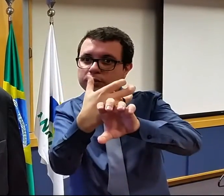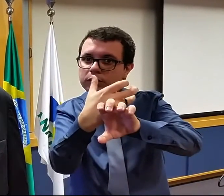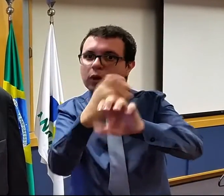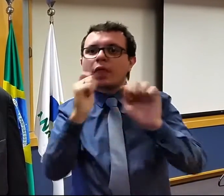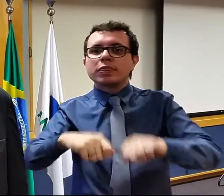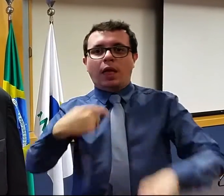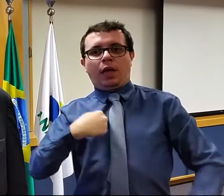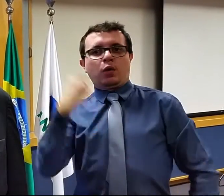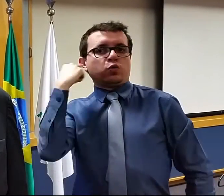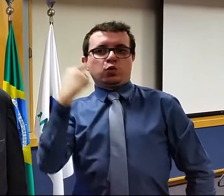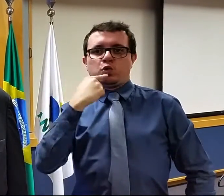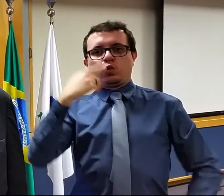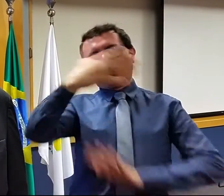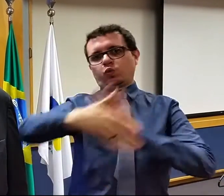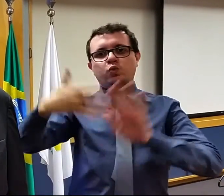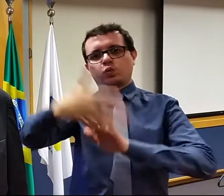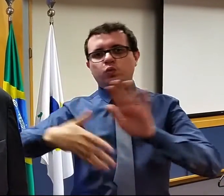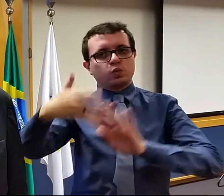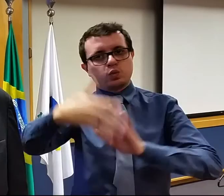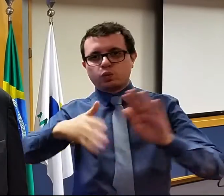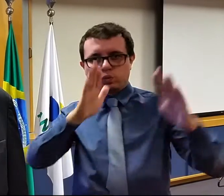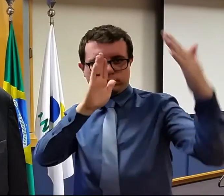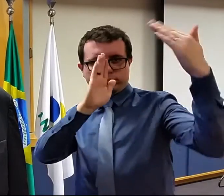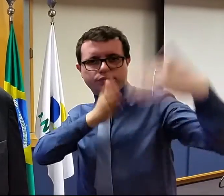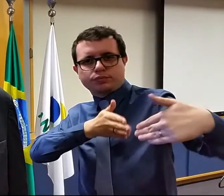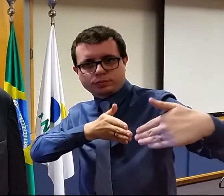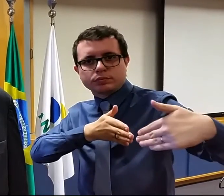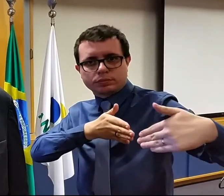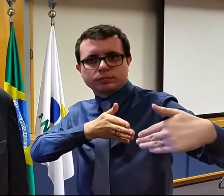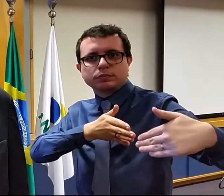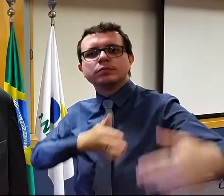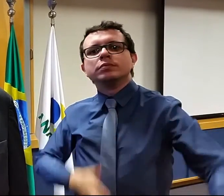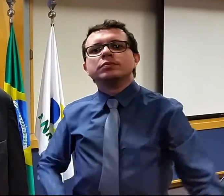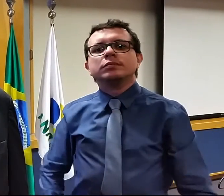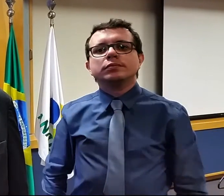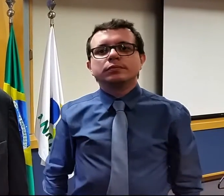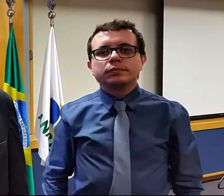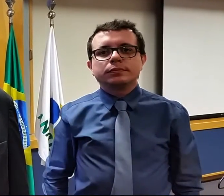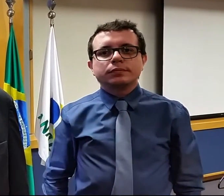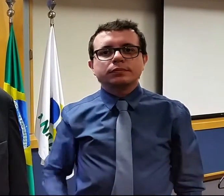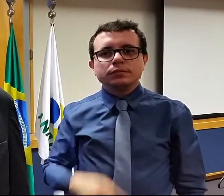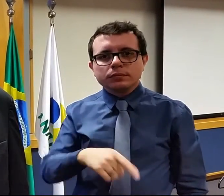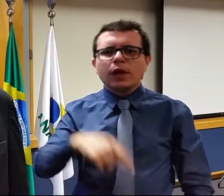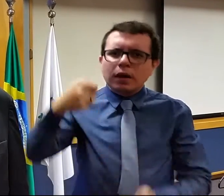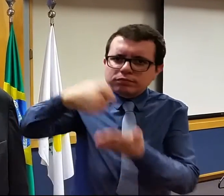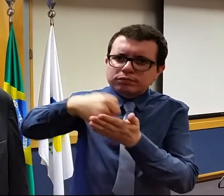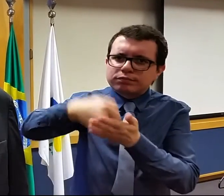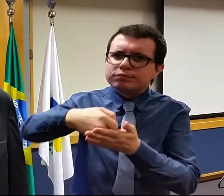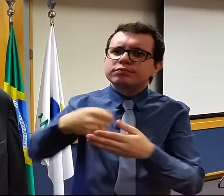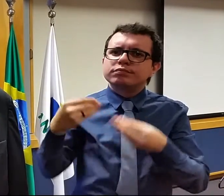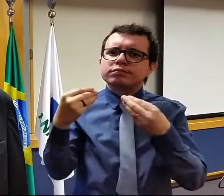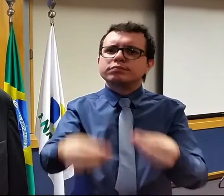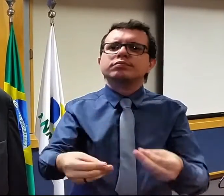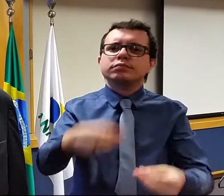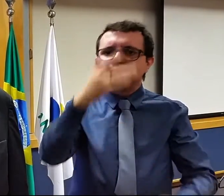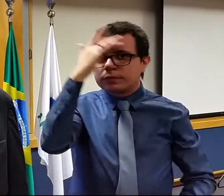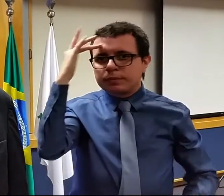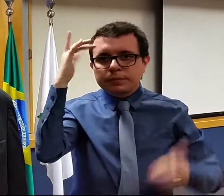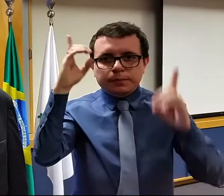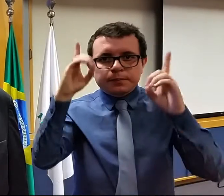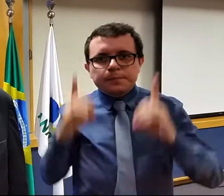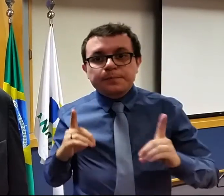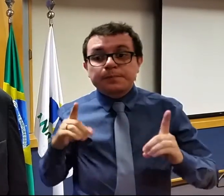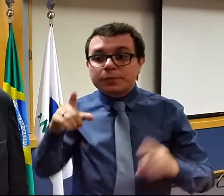surdas vão poder se comunicar utilizando a língua de sinais. Então, é garantir às pessoas com deficiência